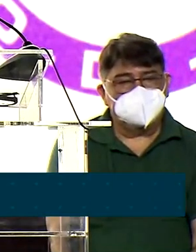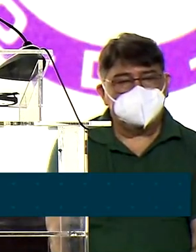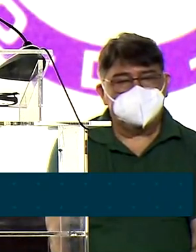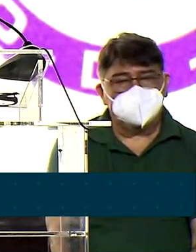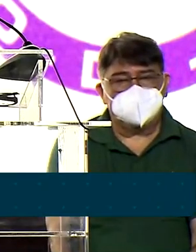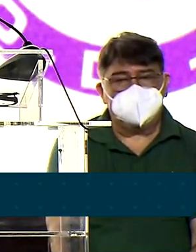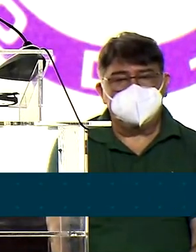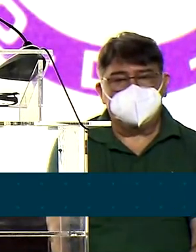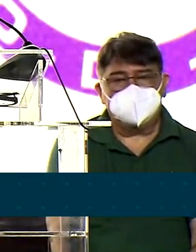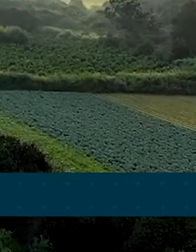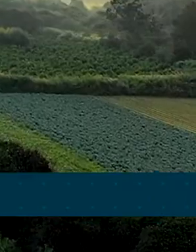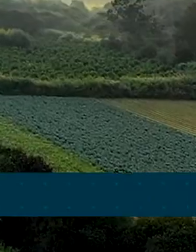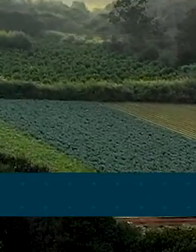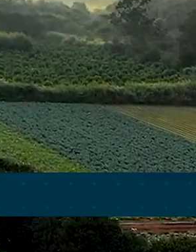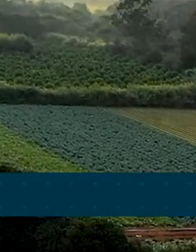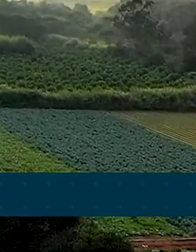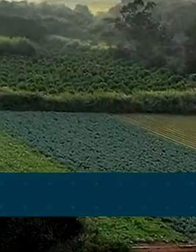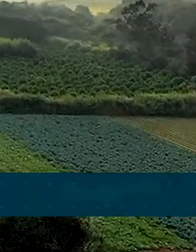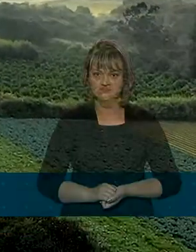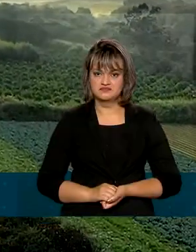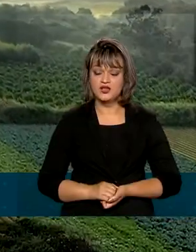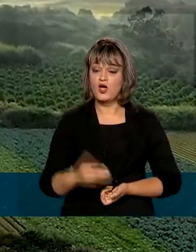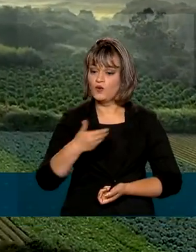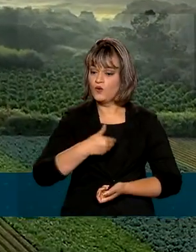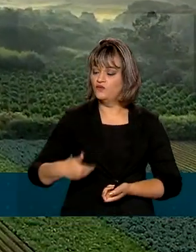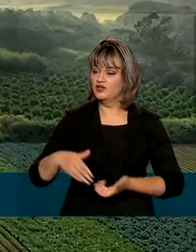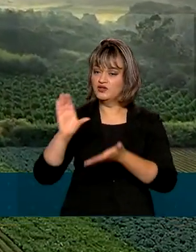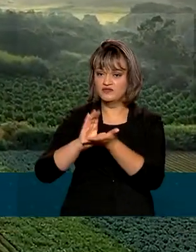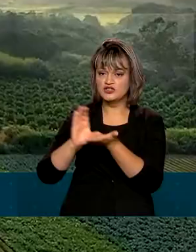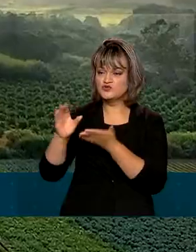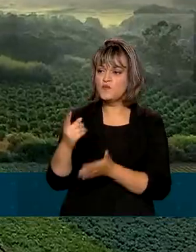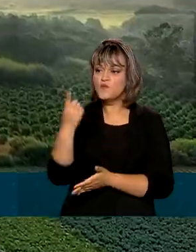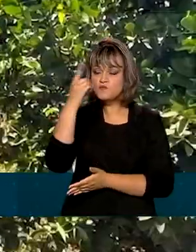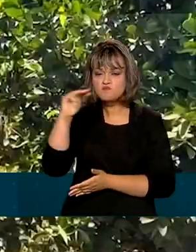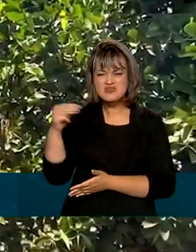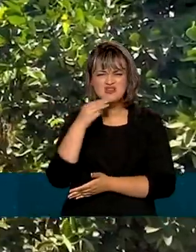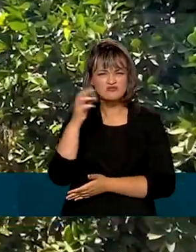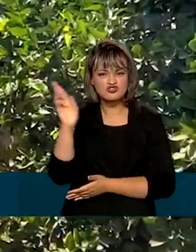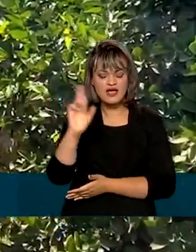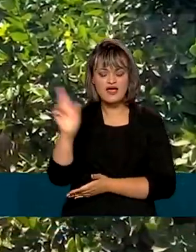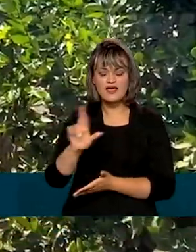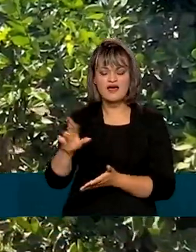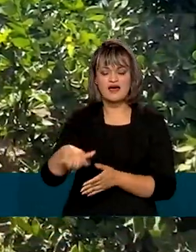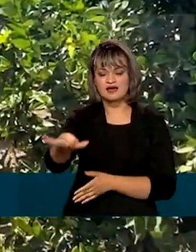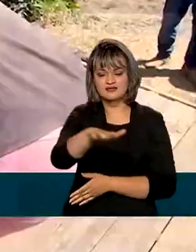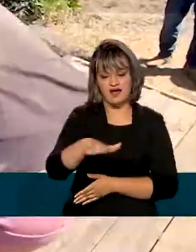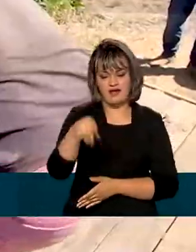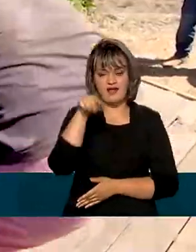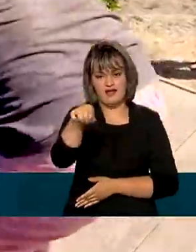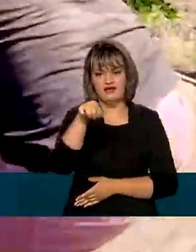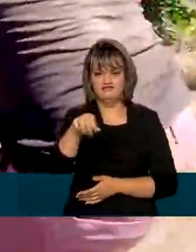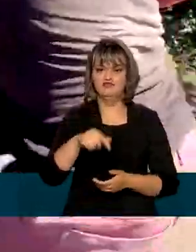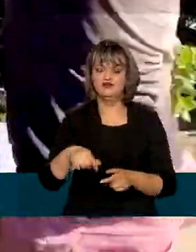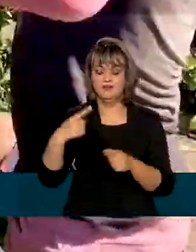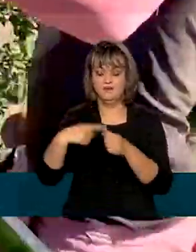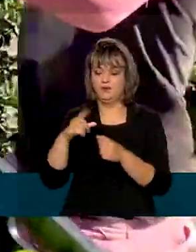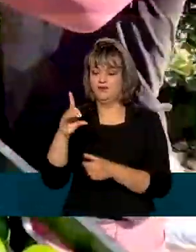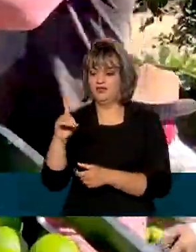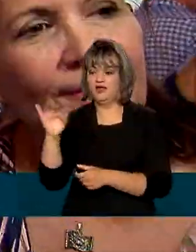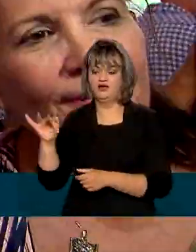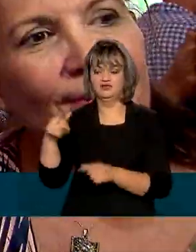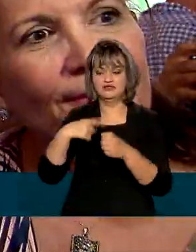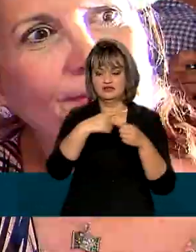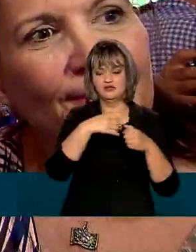adequada, escoar sua produção. O governo federal investiu quase um milhão de reais na Rota da Fruticultura do DF em